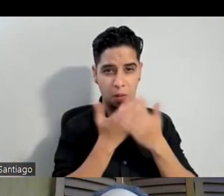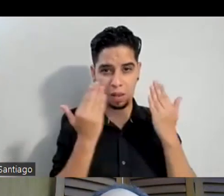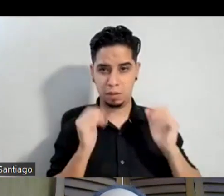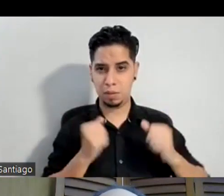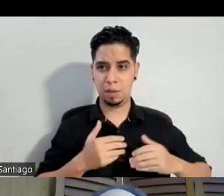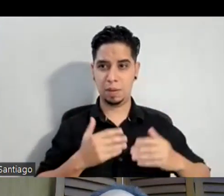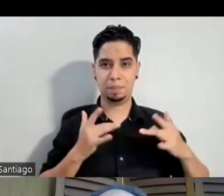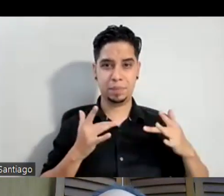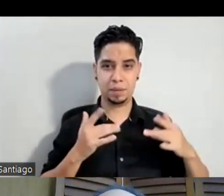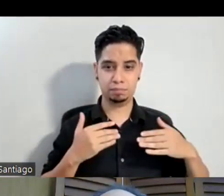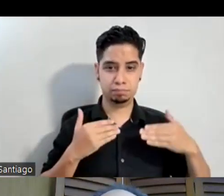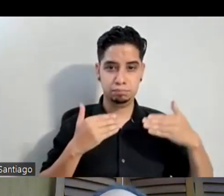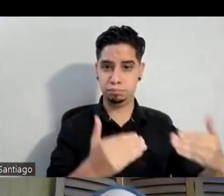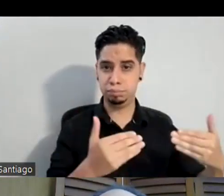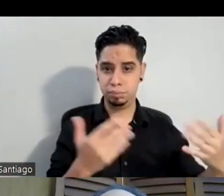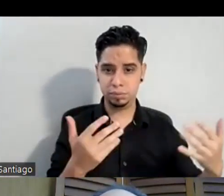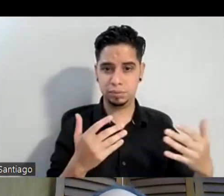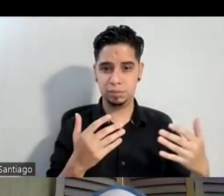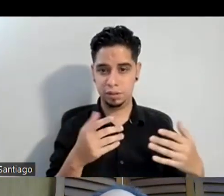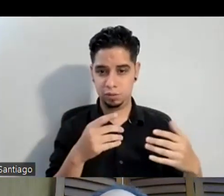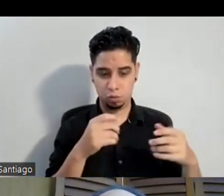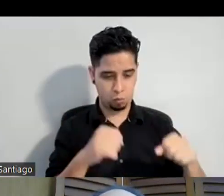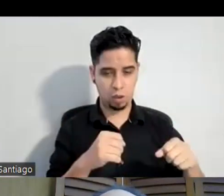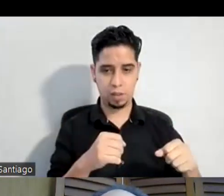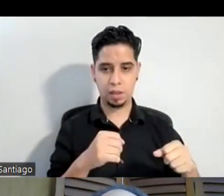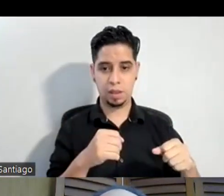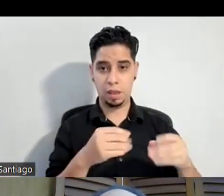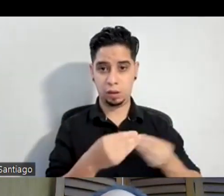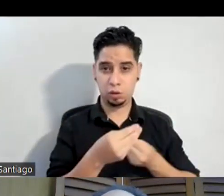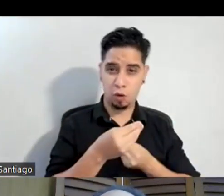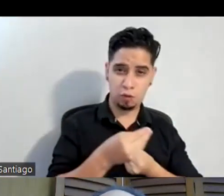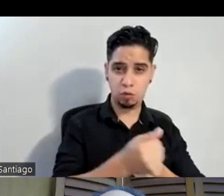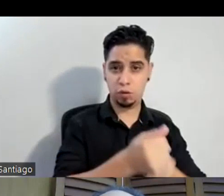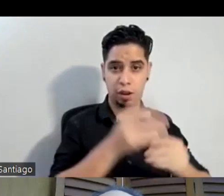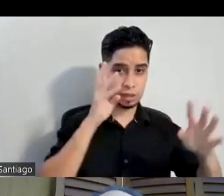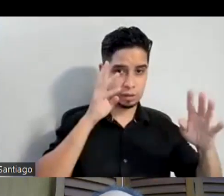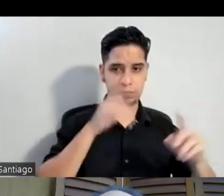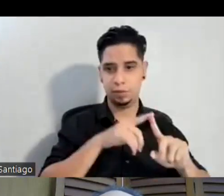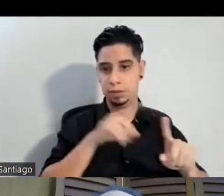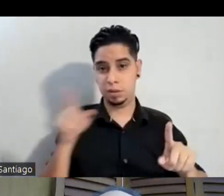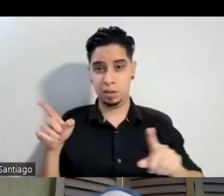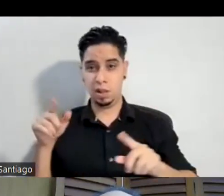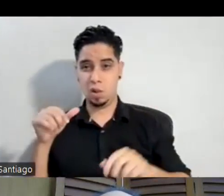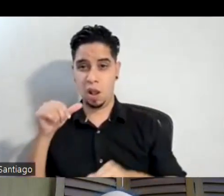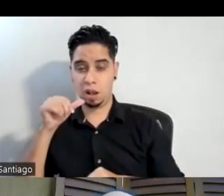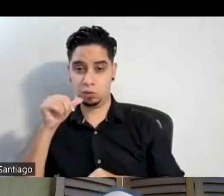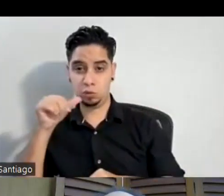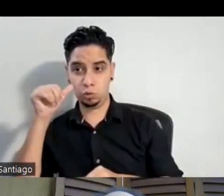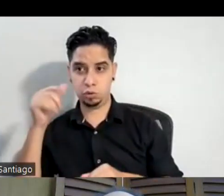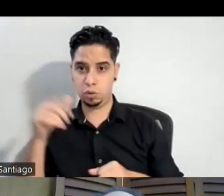y puedes exacto y dejan fluir la creatividad los grandes como tienen tantas inseguridades que le van metiendo en la